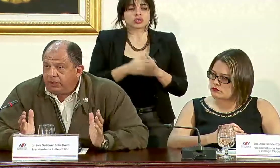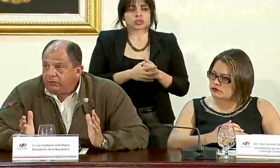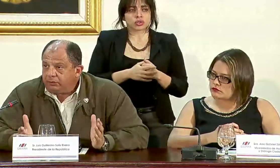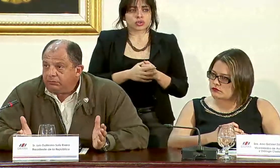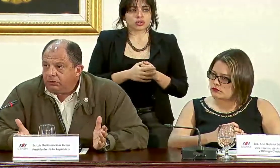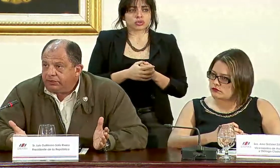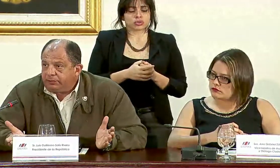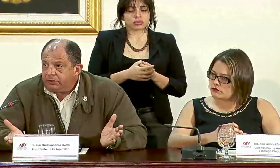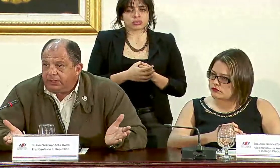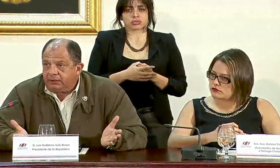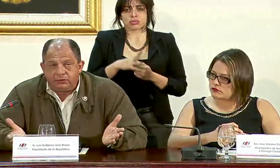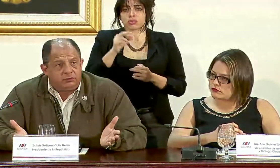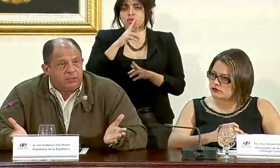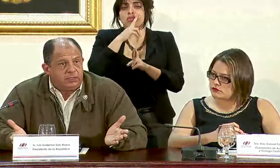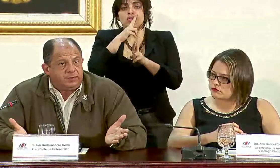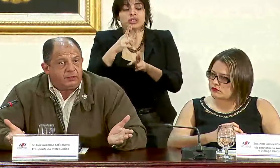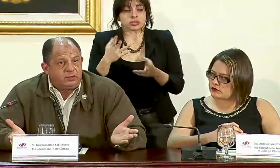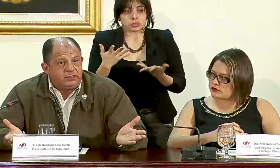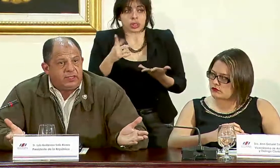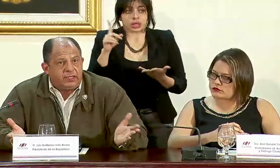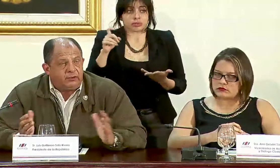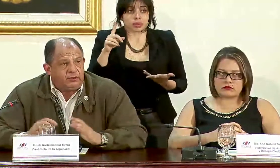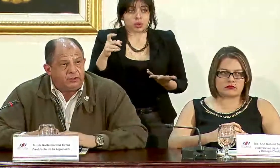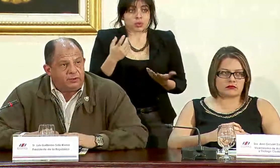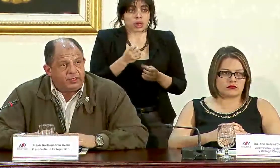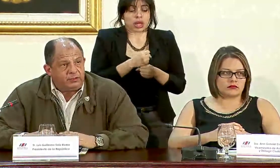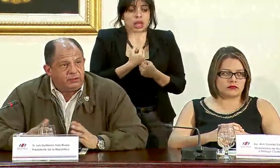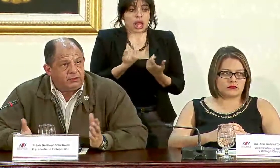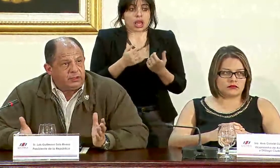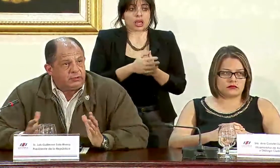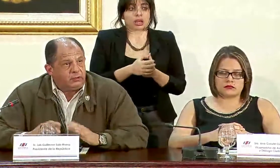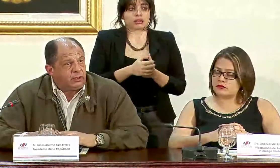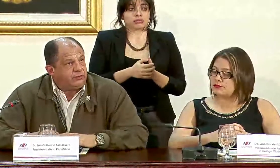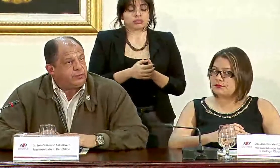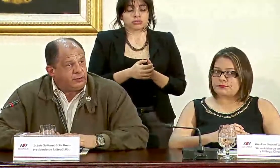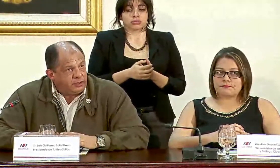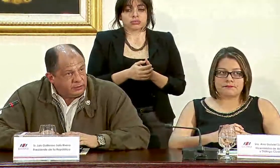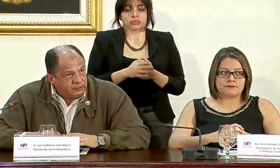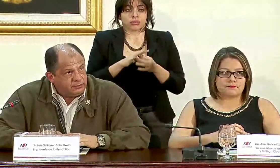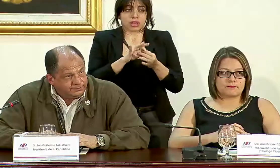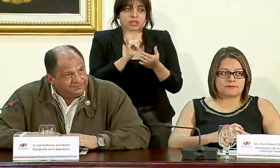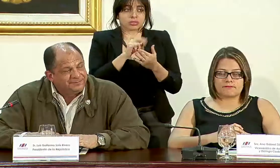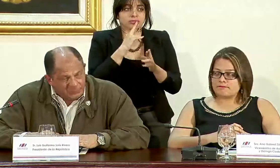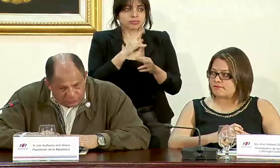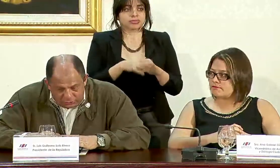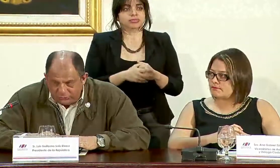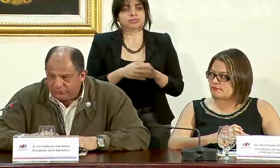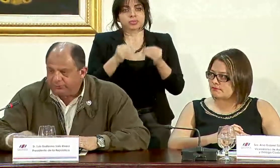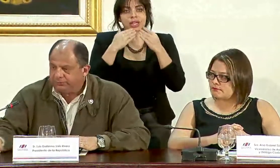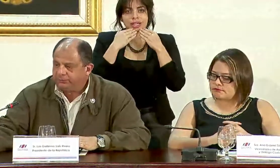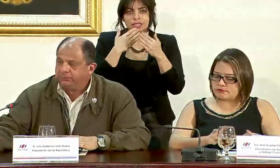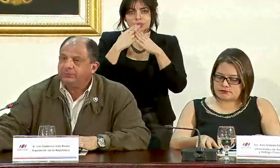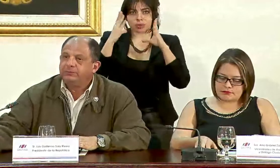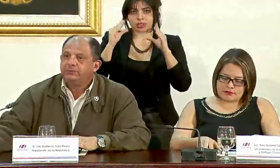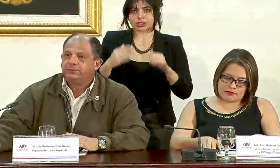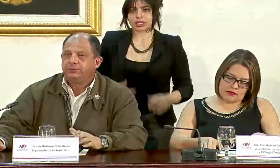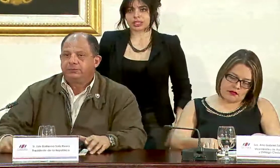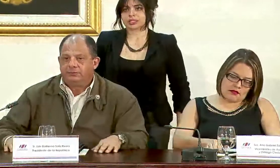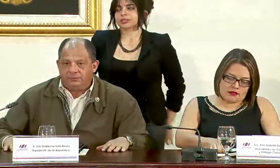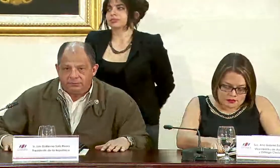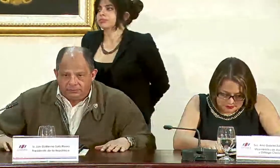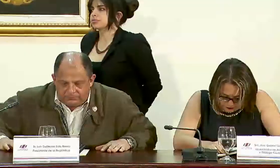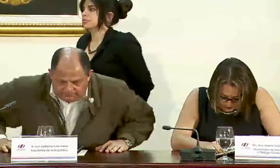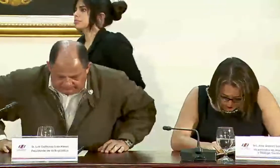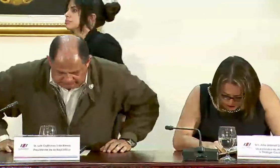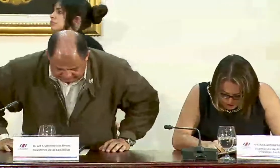funcionario público no responda a las preguntas que hagan los medios de comunicación creo que es lo que corresponde gracias muy buenas tardes colegas